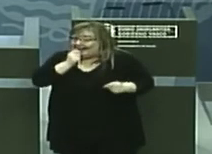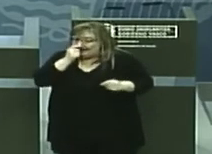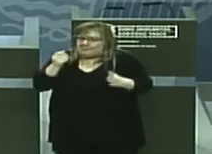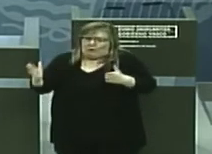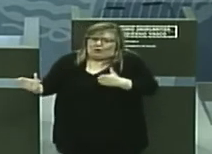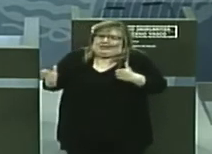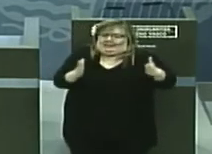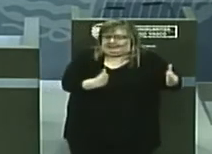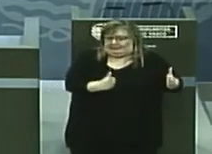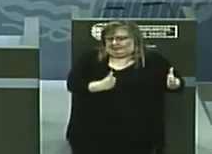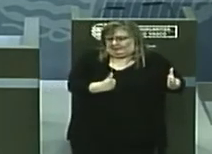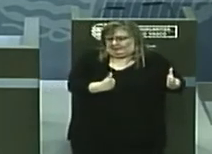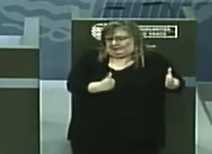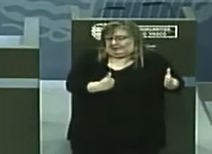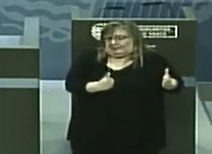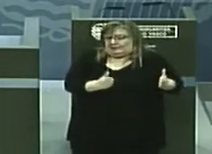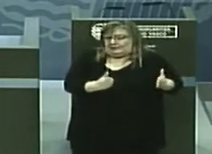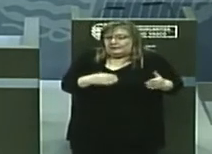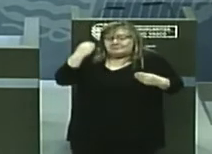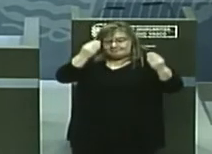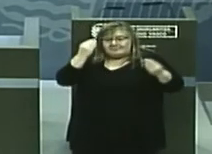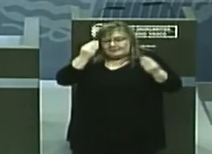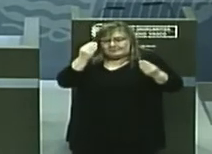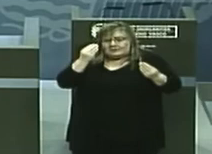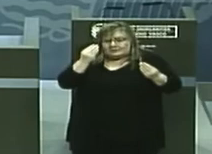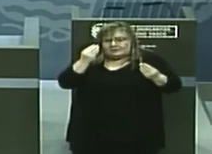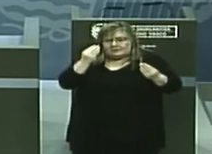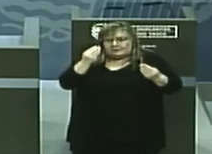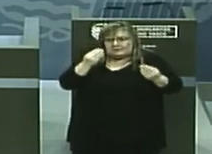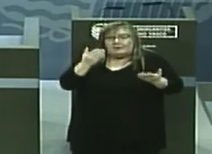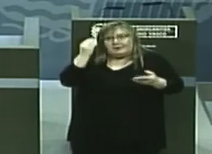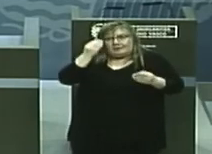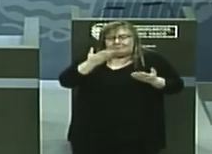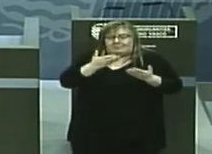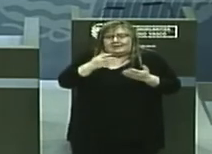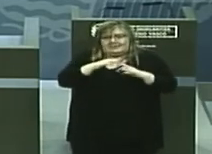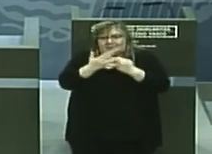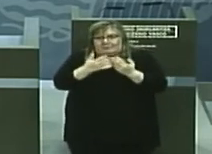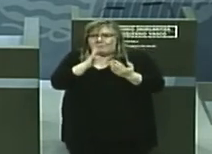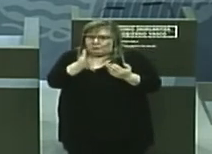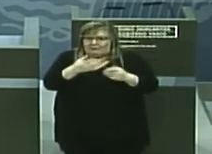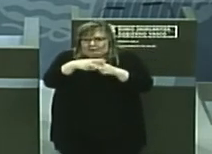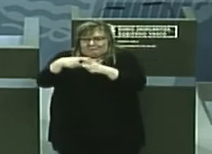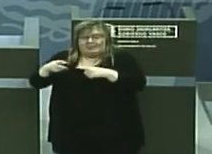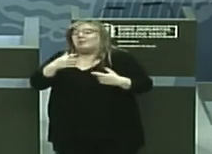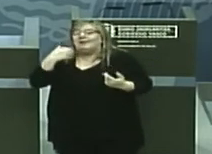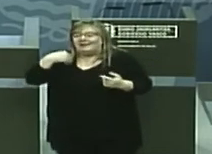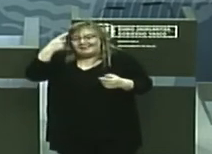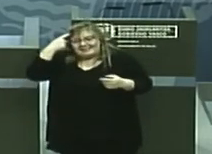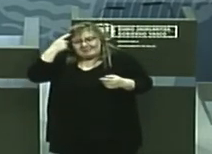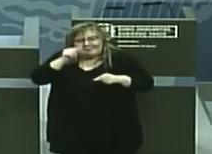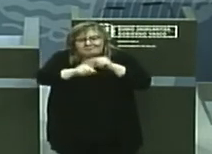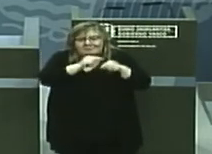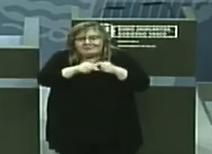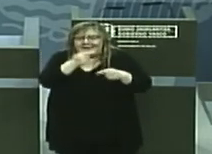Es necesario valorar diferentes aspectos. Por una parte, que hay que conocer bien las cepas que